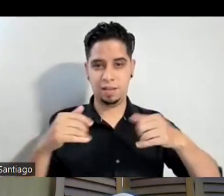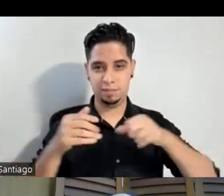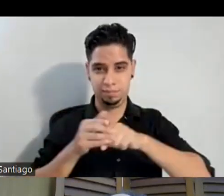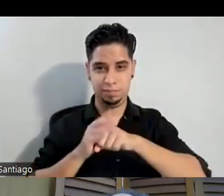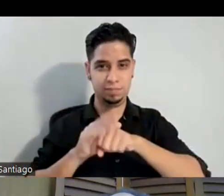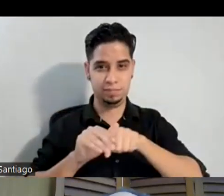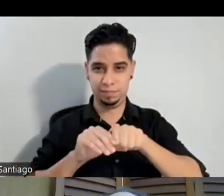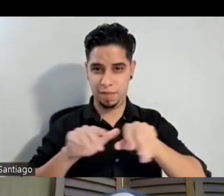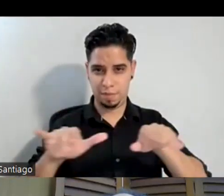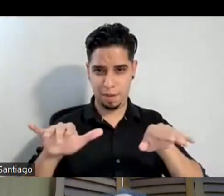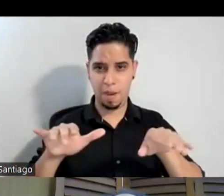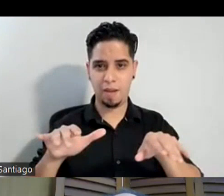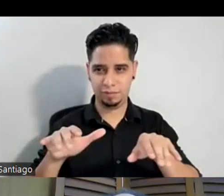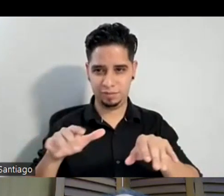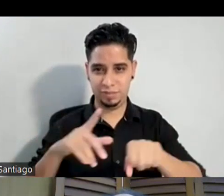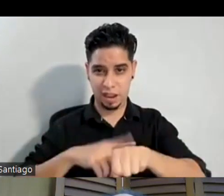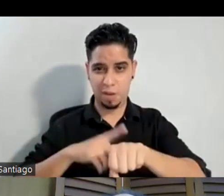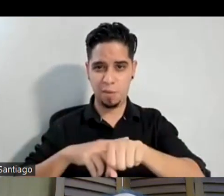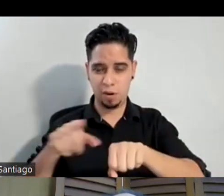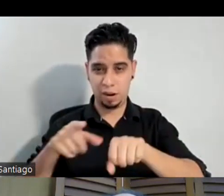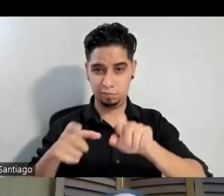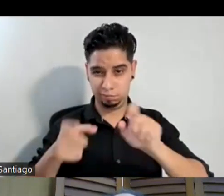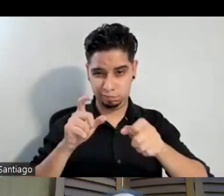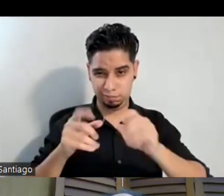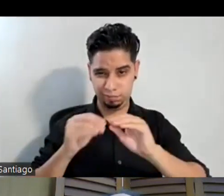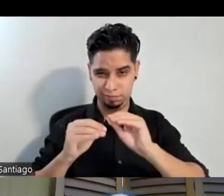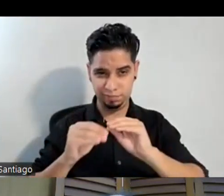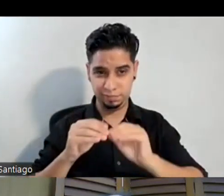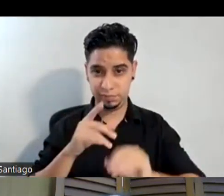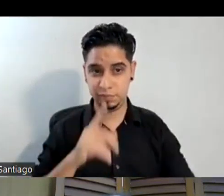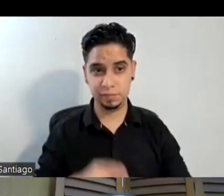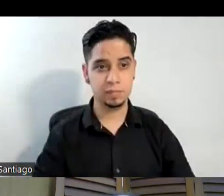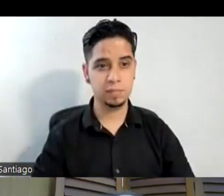que él que él revisó ese arreglo sí me acuerdo pero la base es la misma